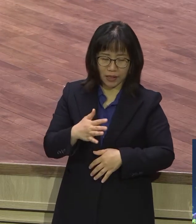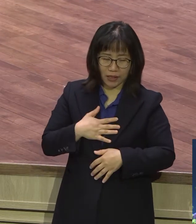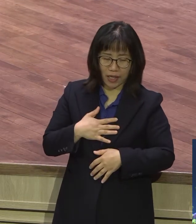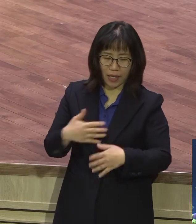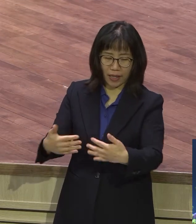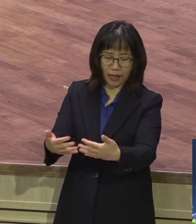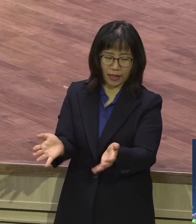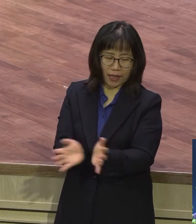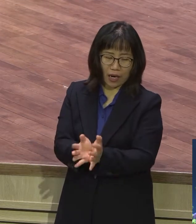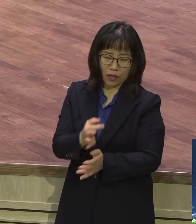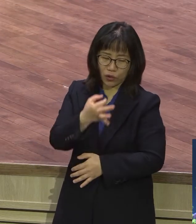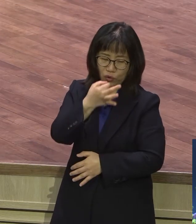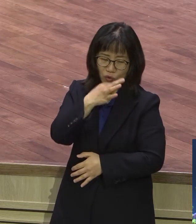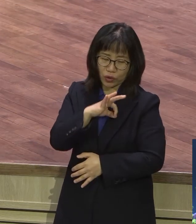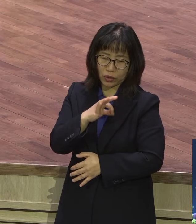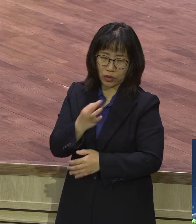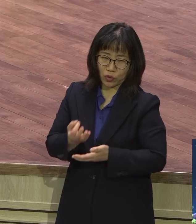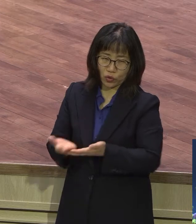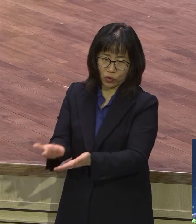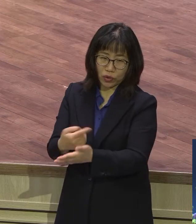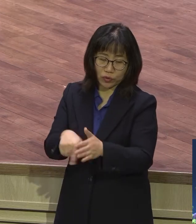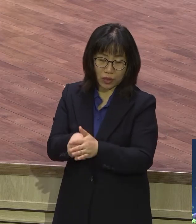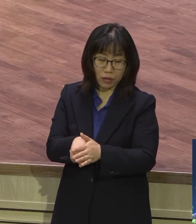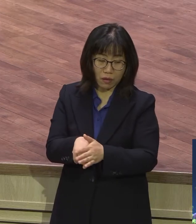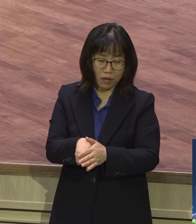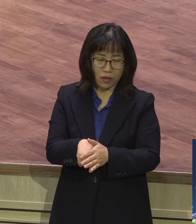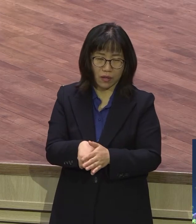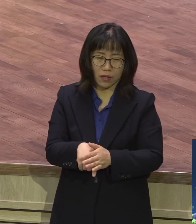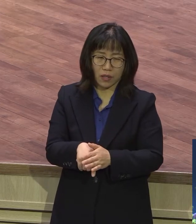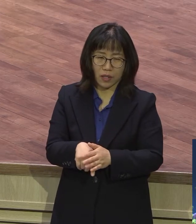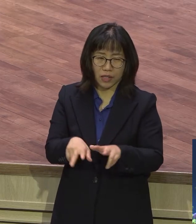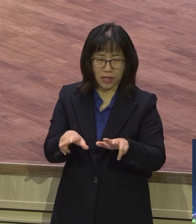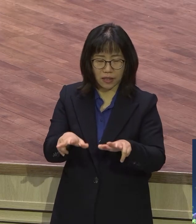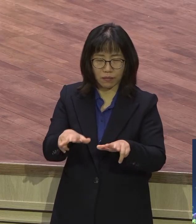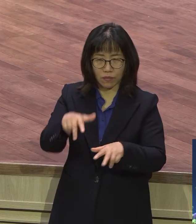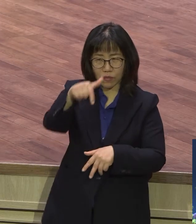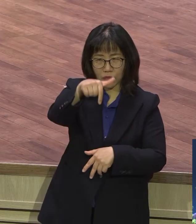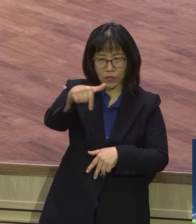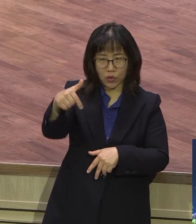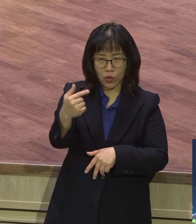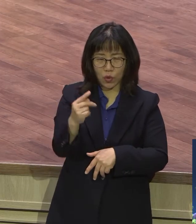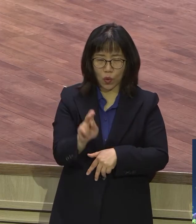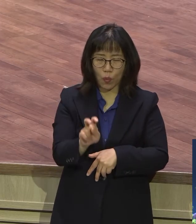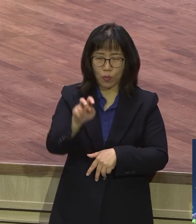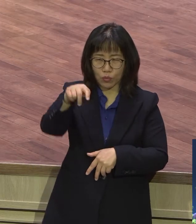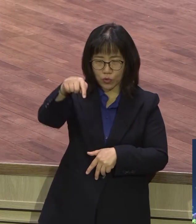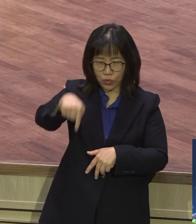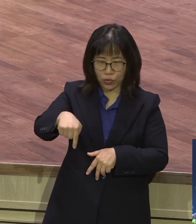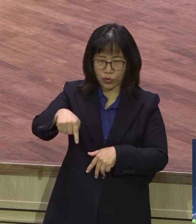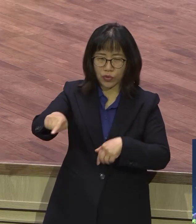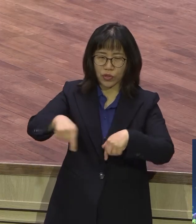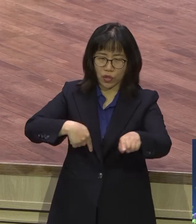하면은 된다 라고 하는 유익을 위해서 꼼수 정치를 하고 있는데